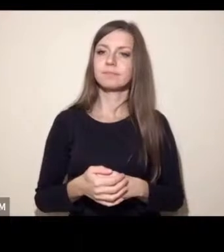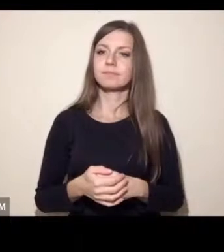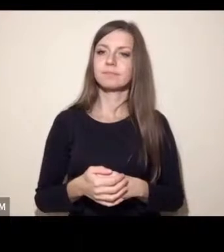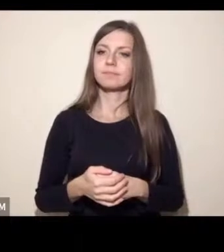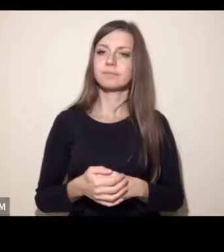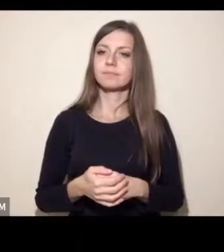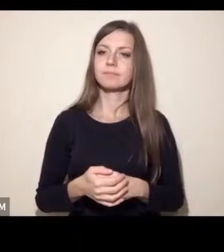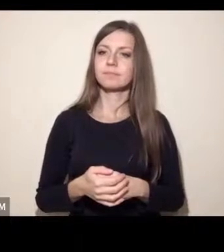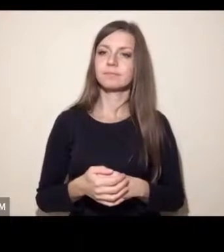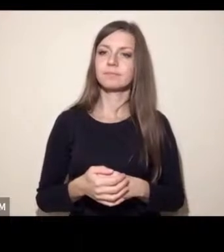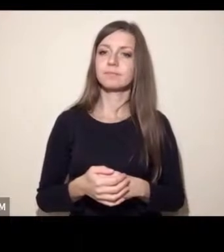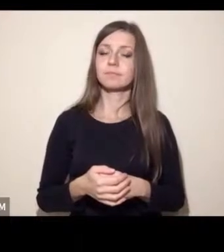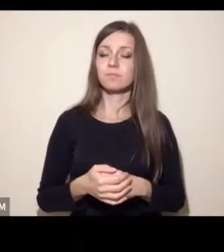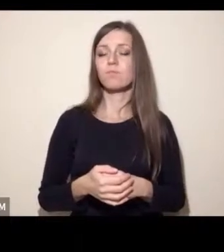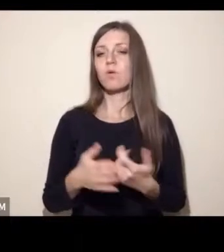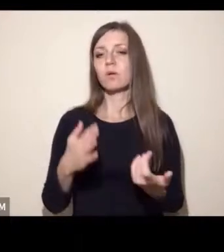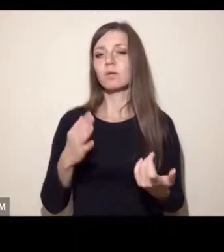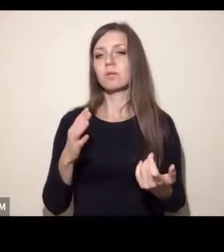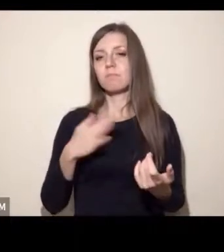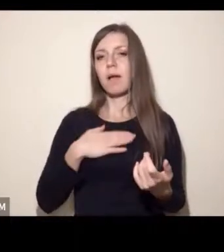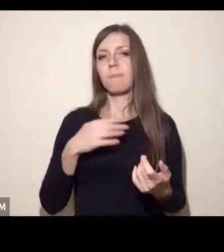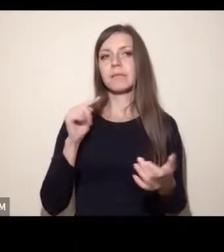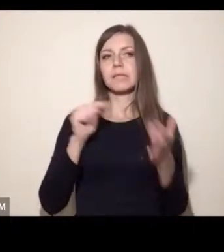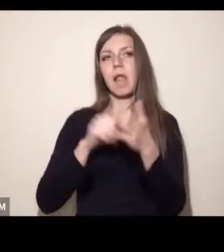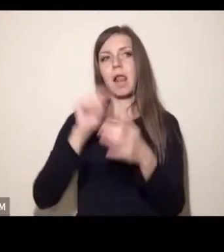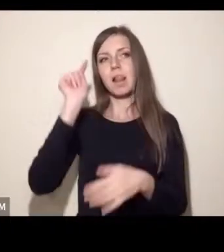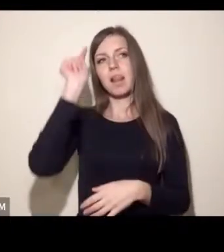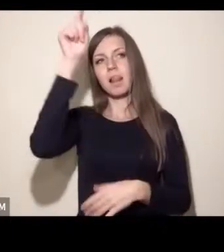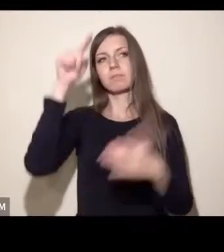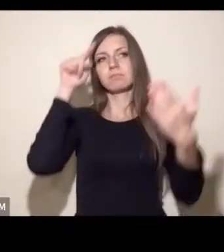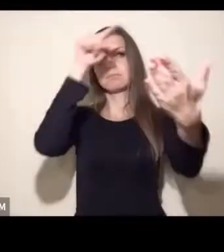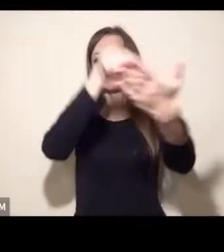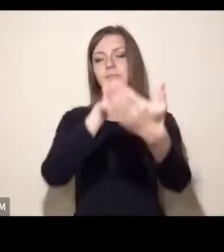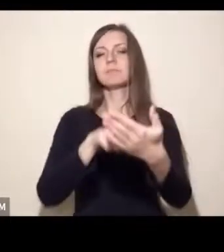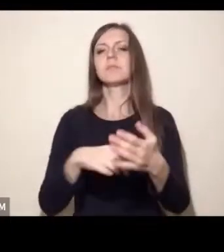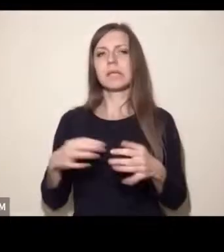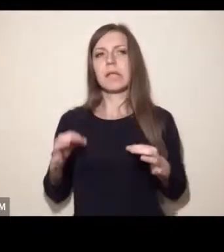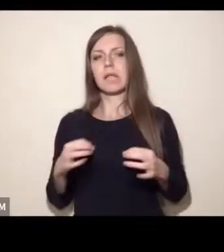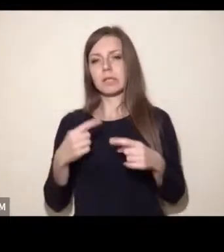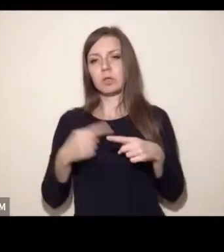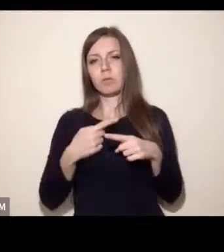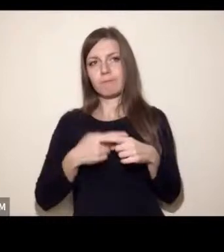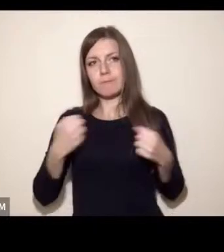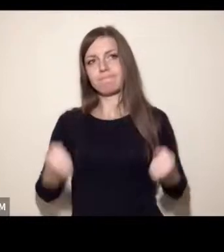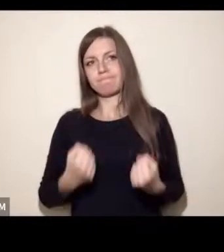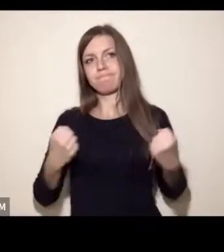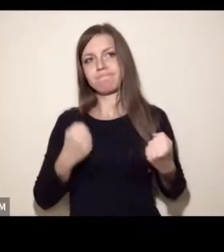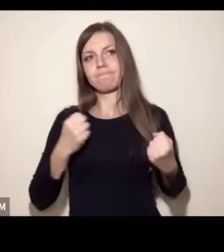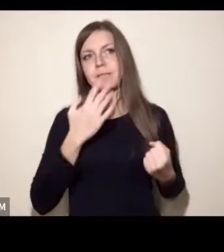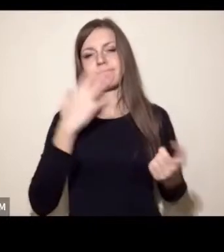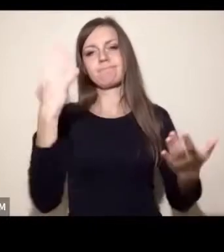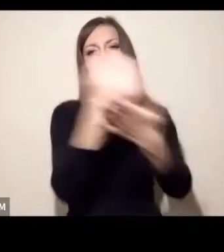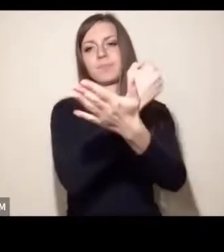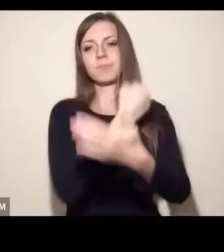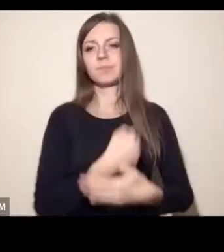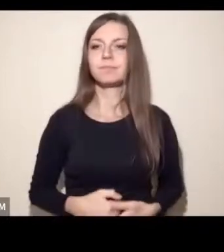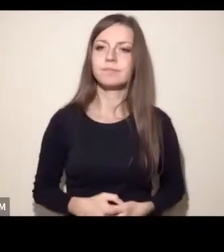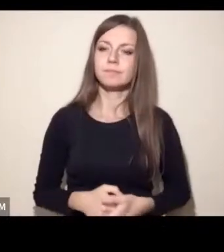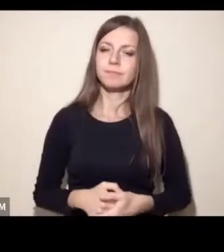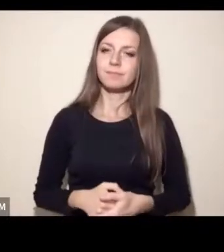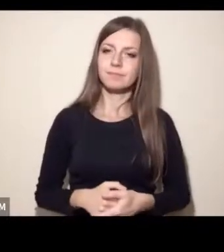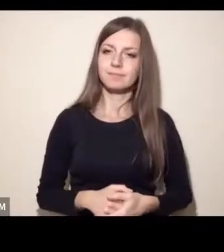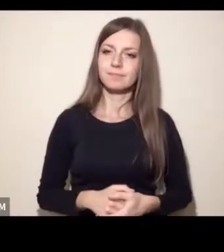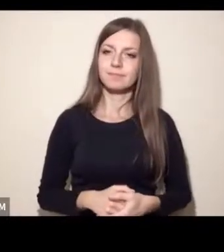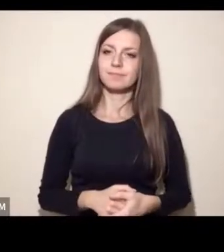mówimy o tym celu długoterminowym. A abolicjonizm zrealizowany byłby oczywiście czymś innym niż dzisiejsza